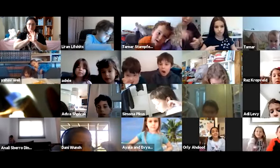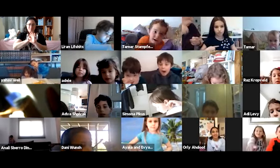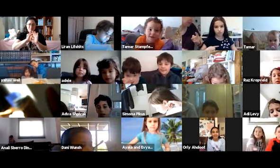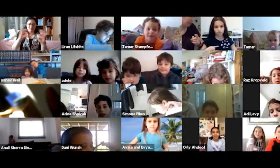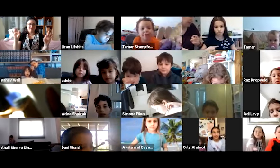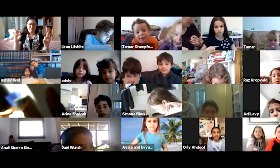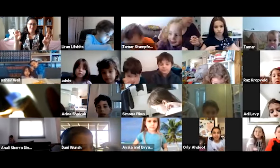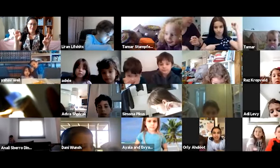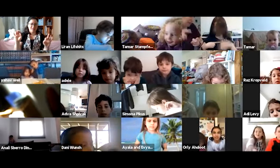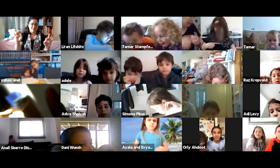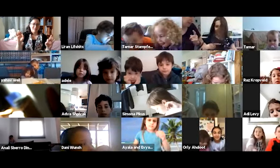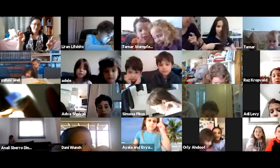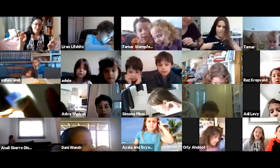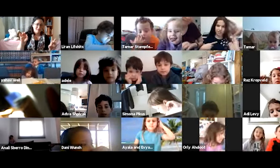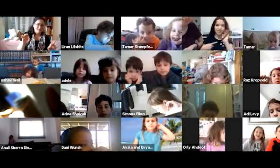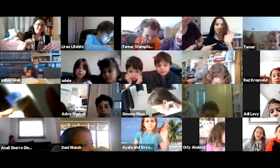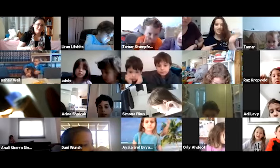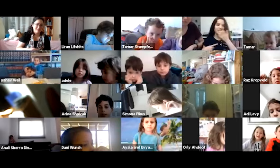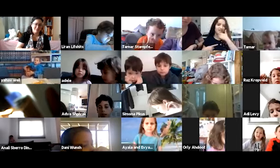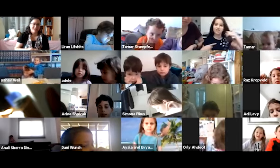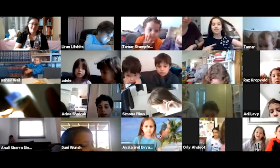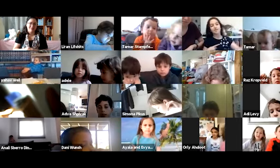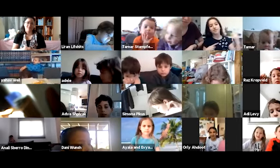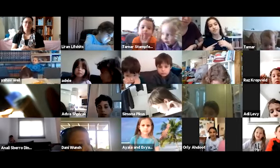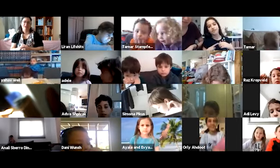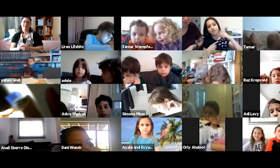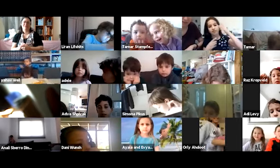מעולה. איזה יופי אצל יאהב, אתם עושים כל כך יפה.